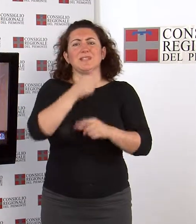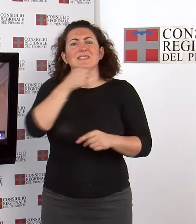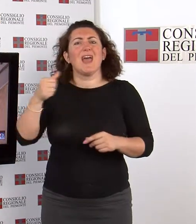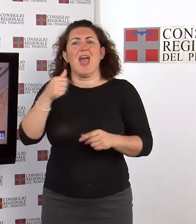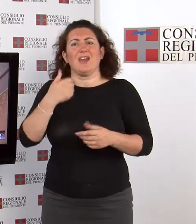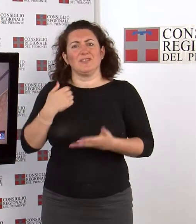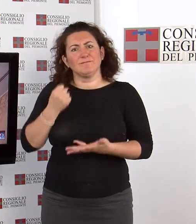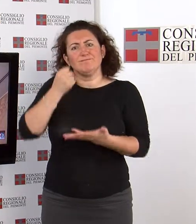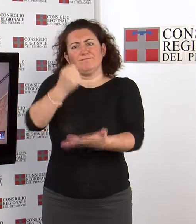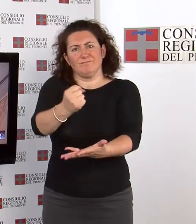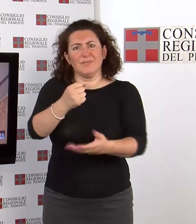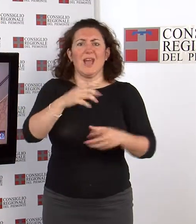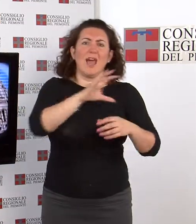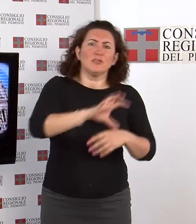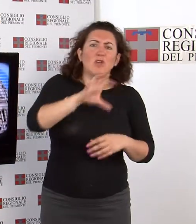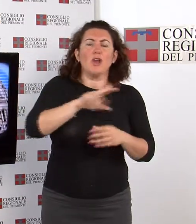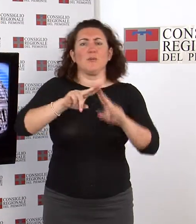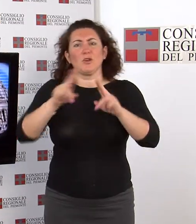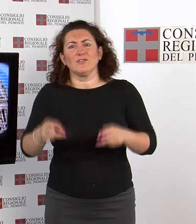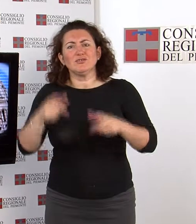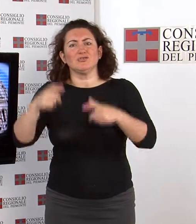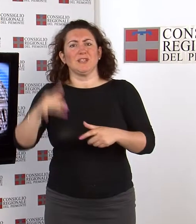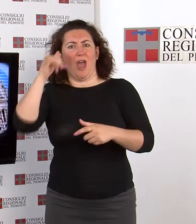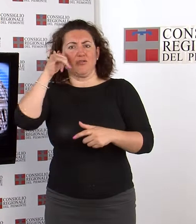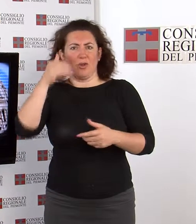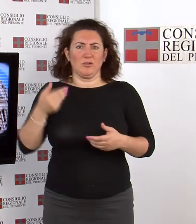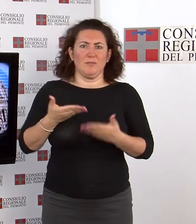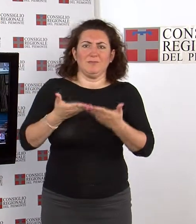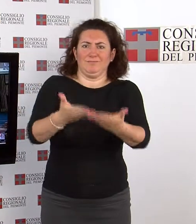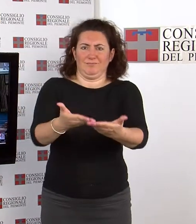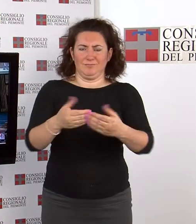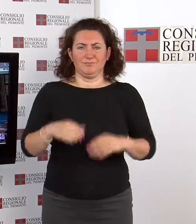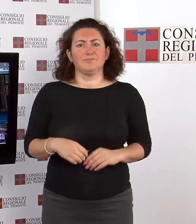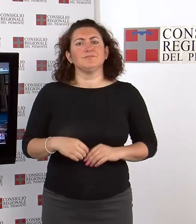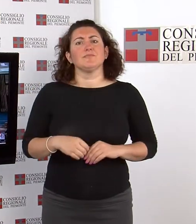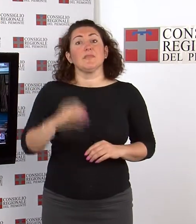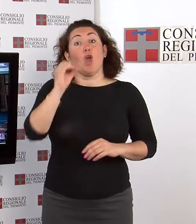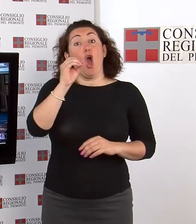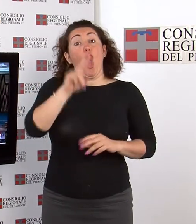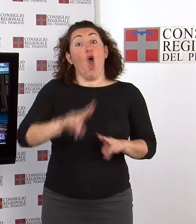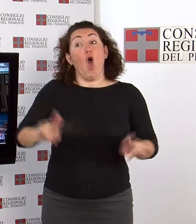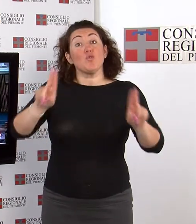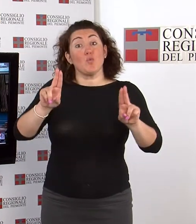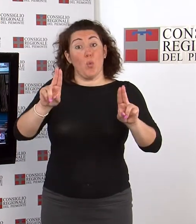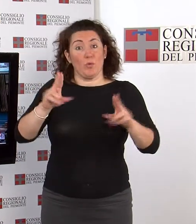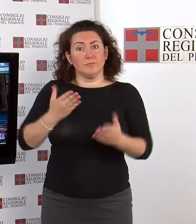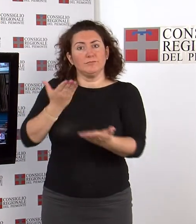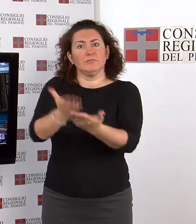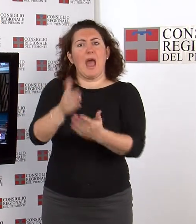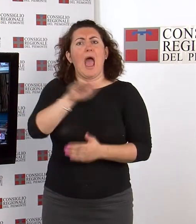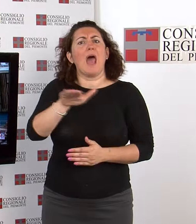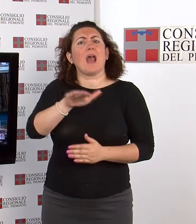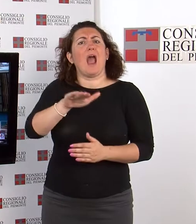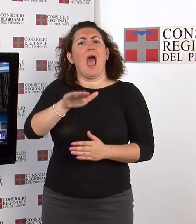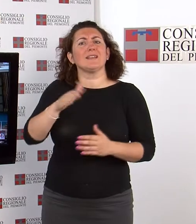regione, provincia e città di Torino Ragazzi in Aula è un progetto di Open Government del